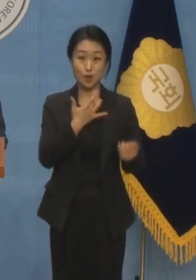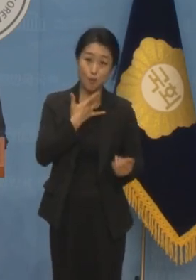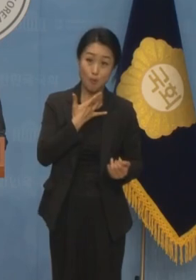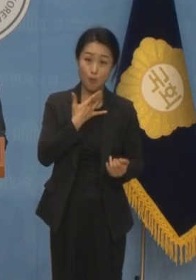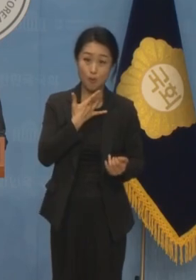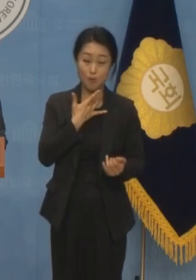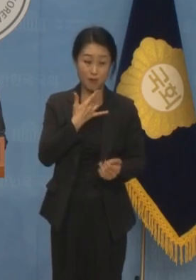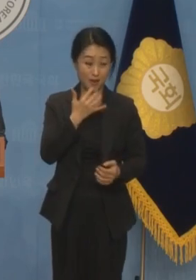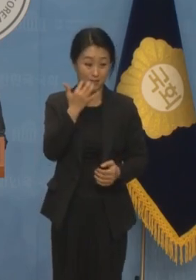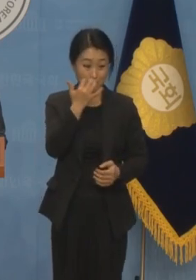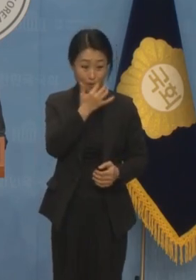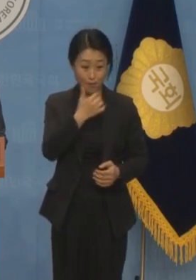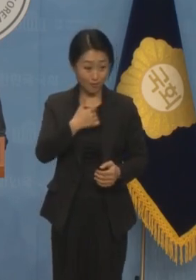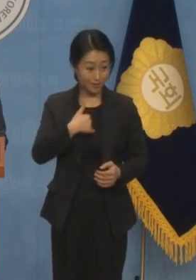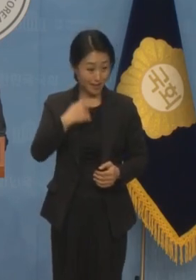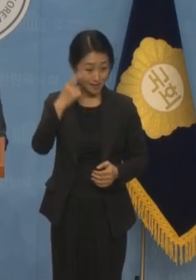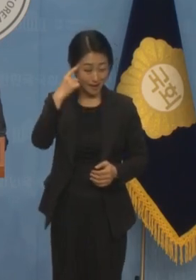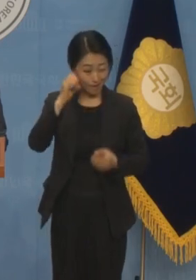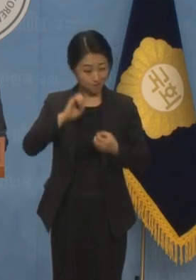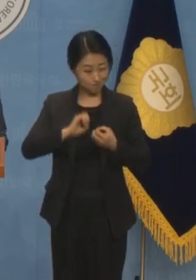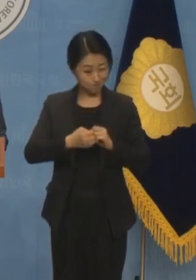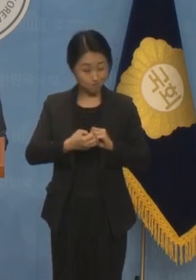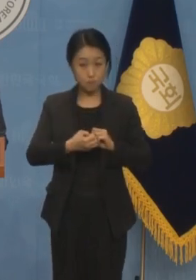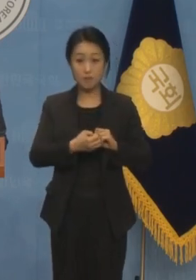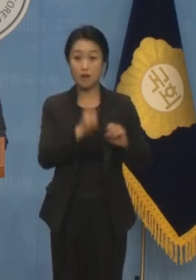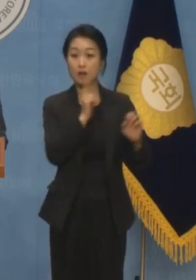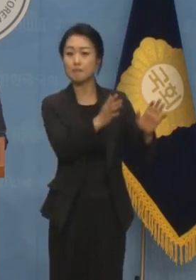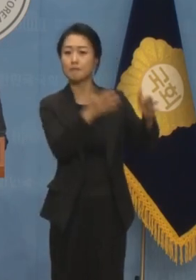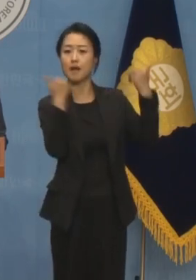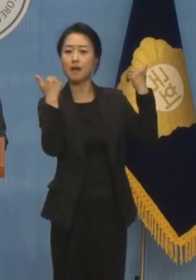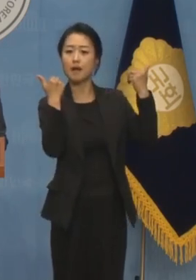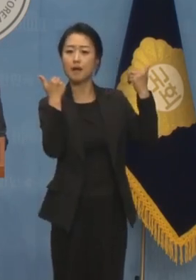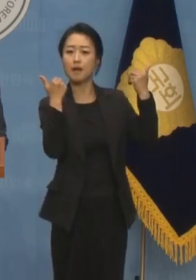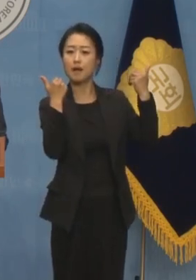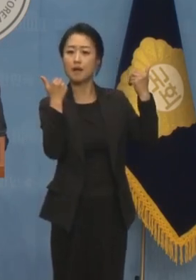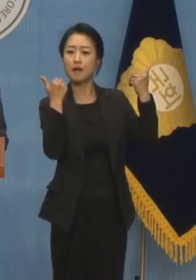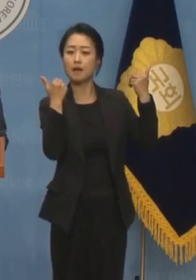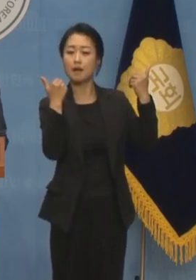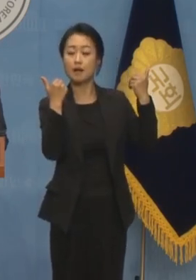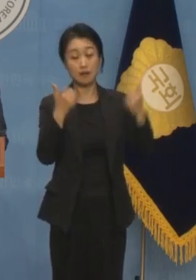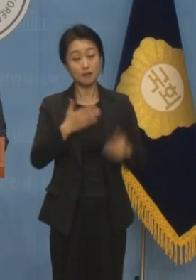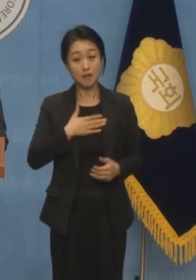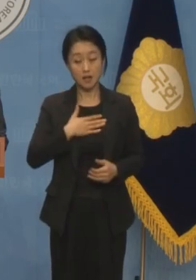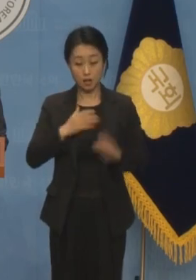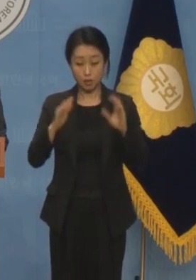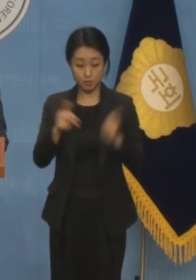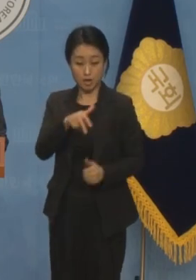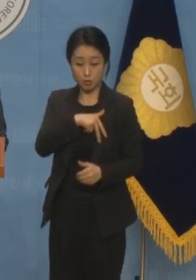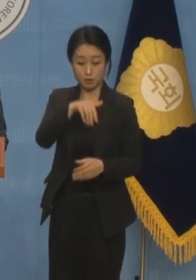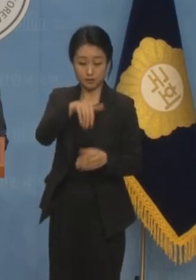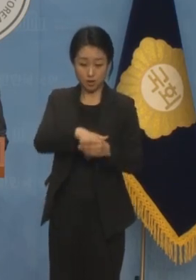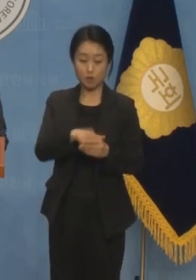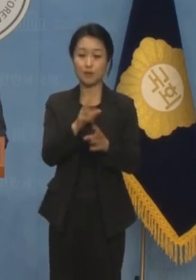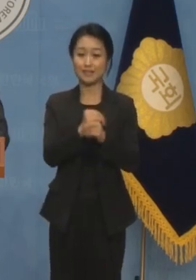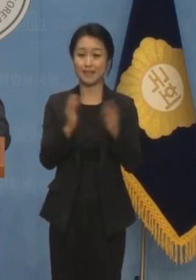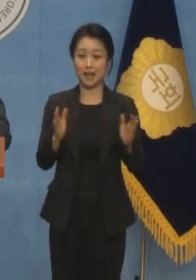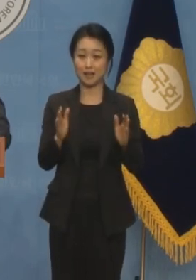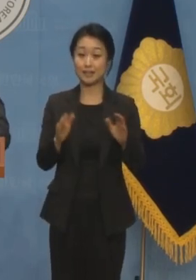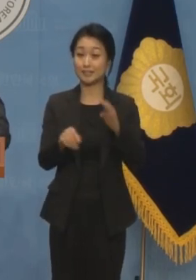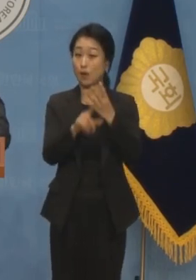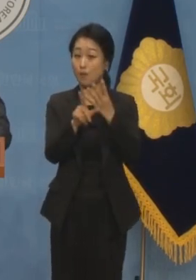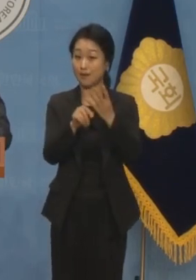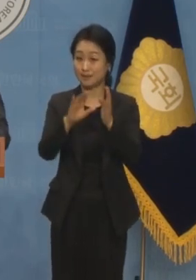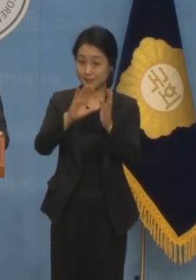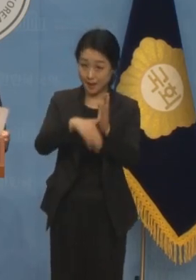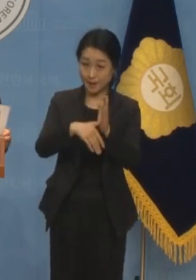성적으로 문제가 있는 사람처럼 매도되었습니다. 한창 국회의원 선거 기간 중인 올 4월에